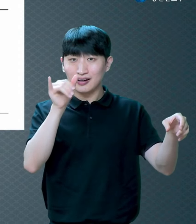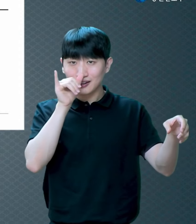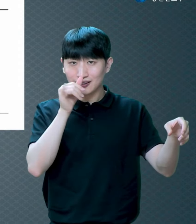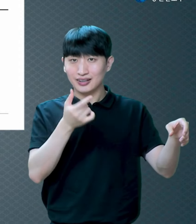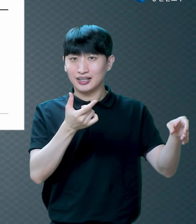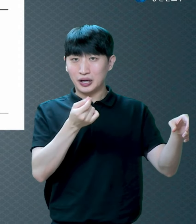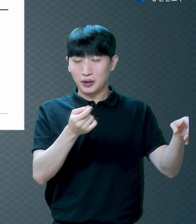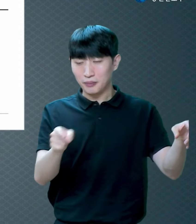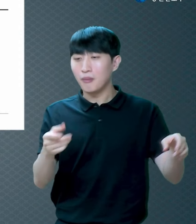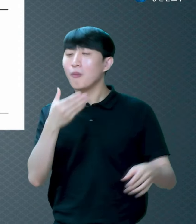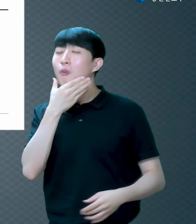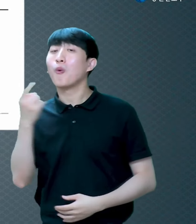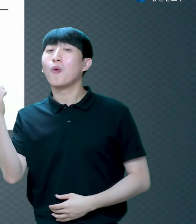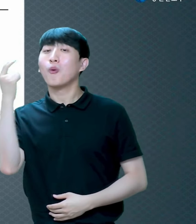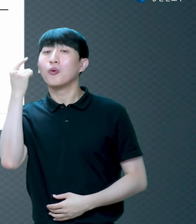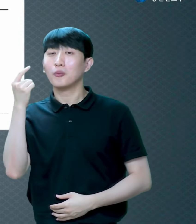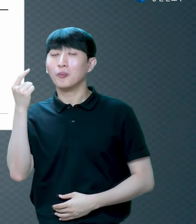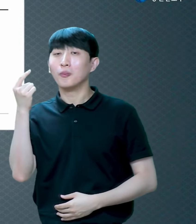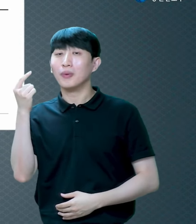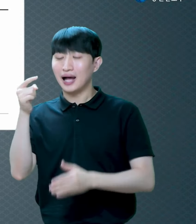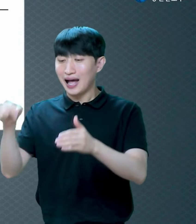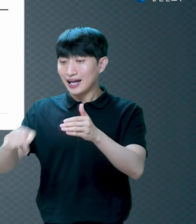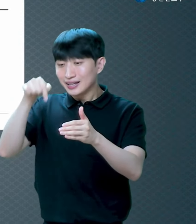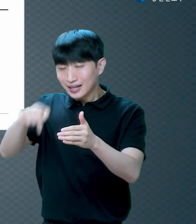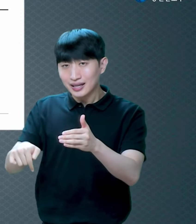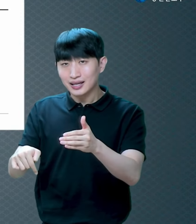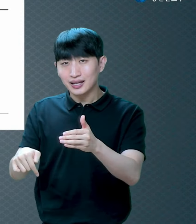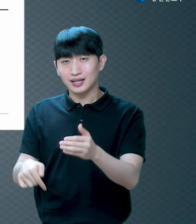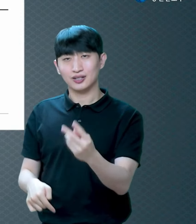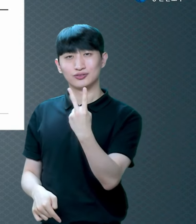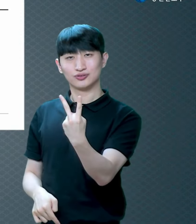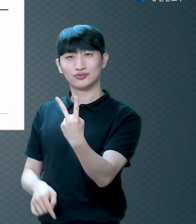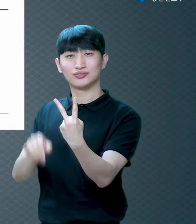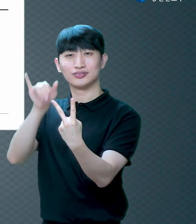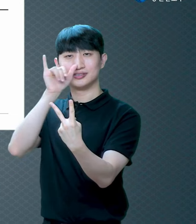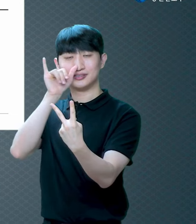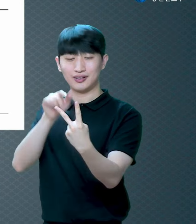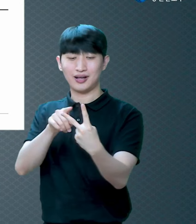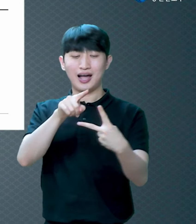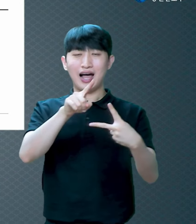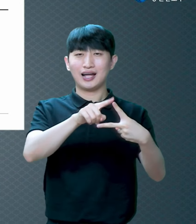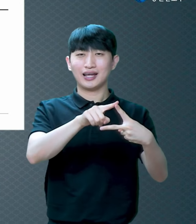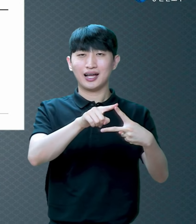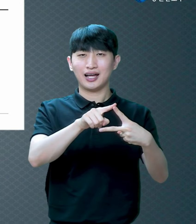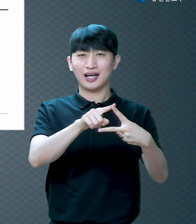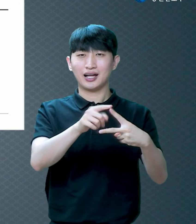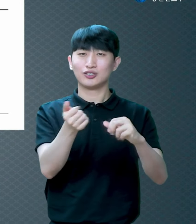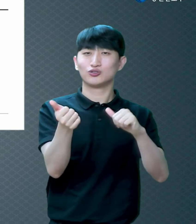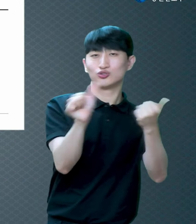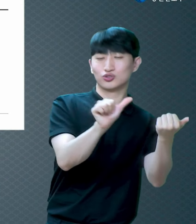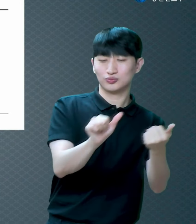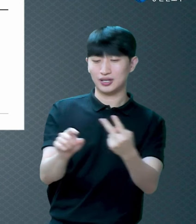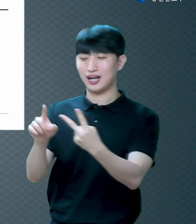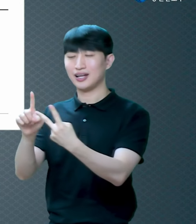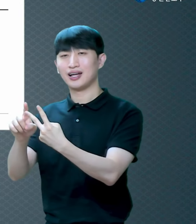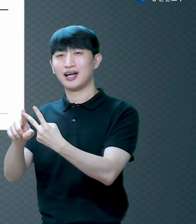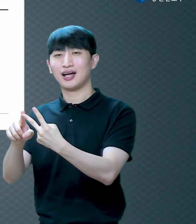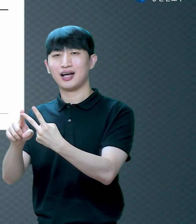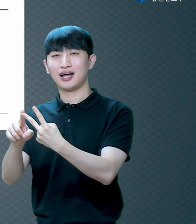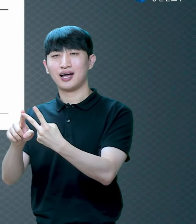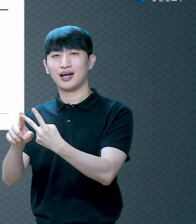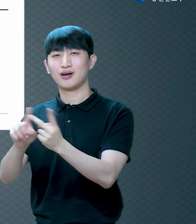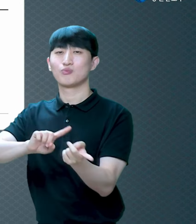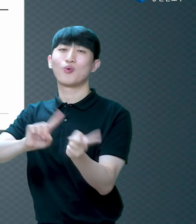속에 두 가지 내용물이 있는 거예요 하나는 죽음 하나는 부활 다시